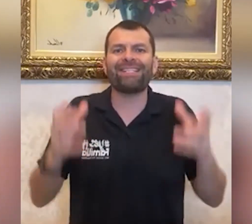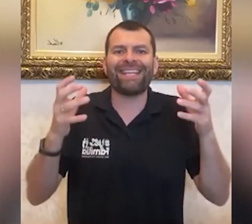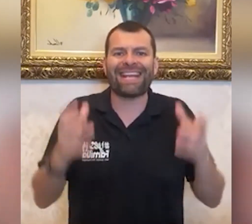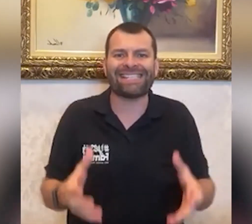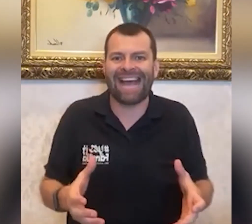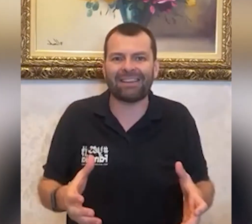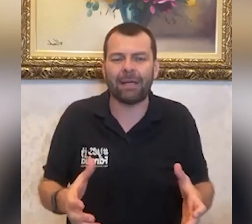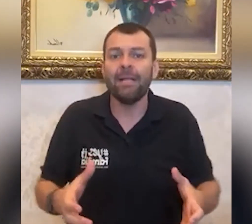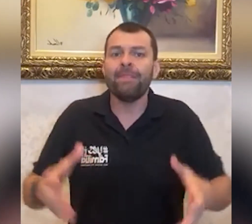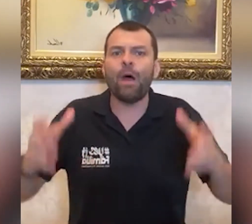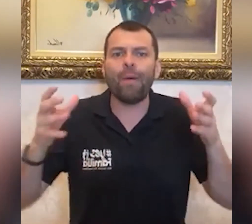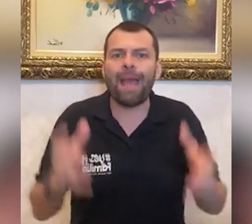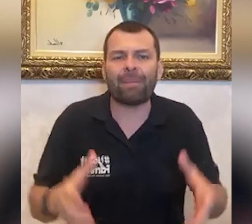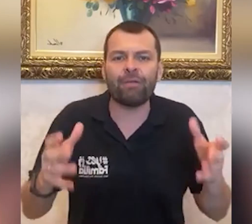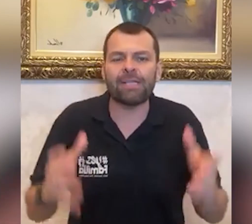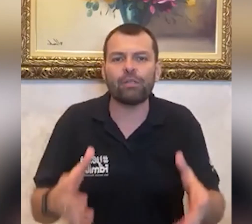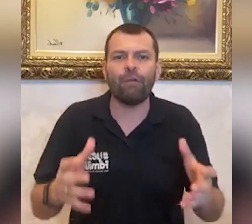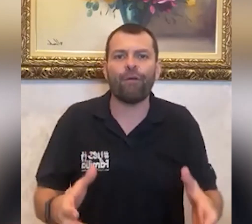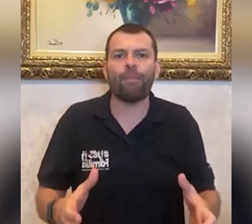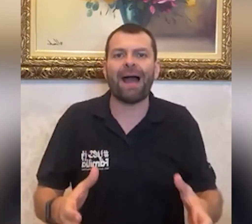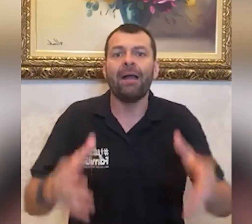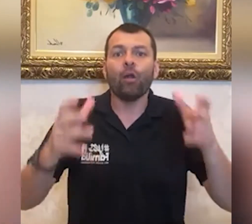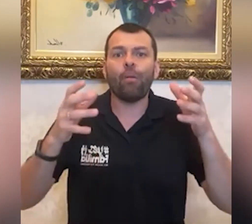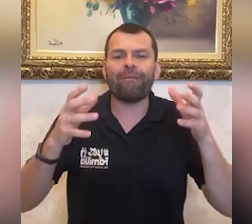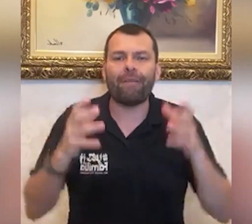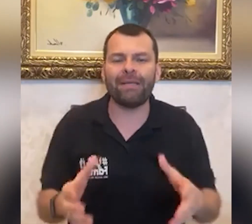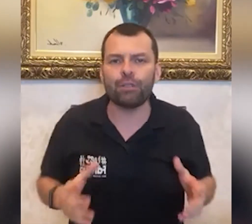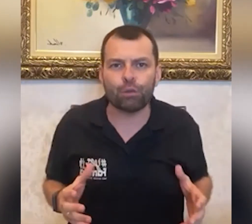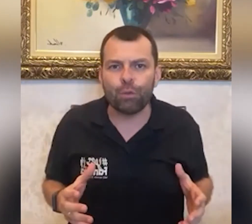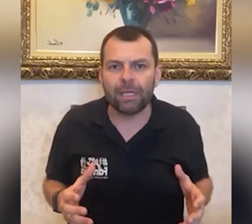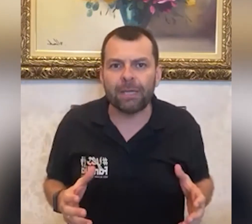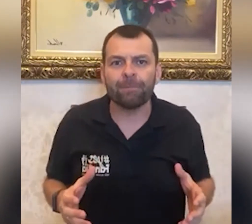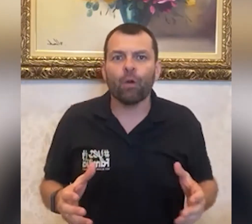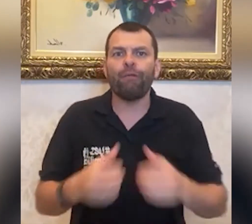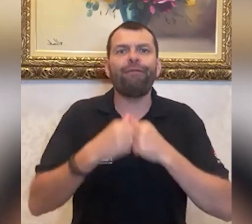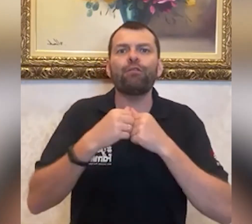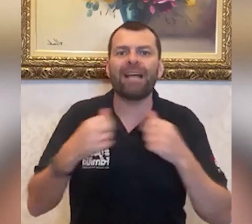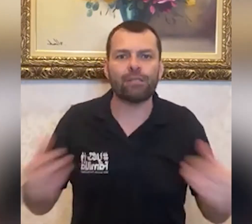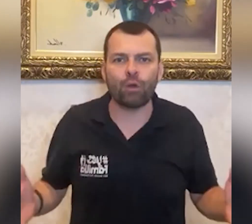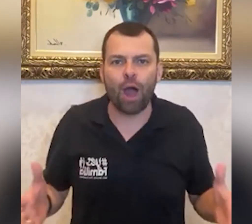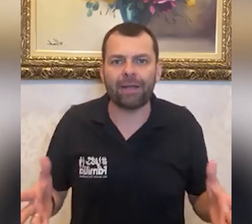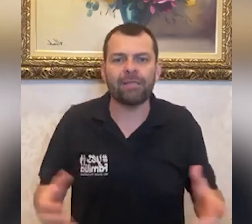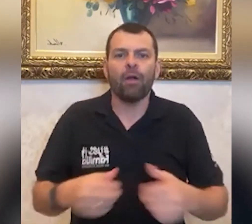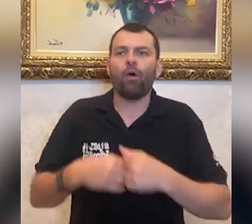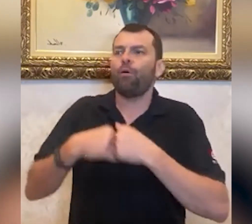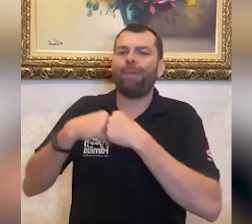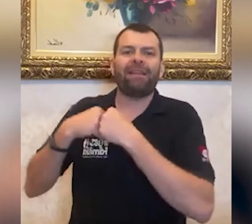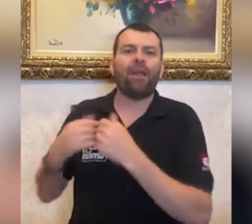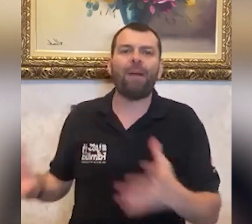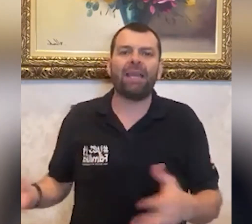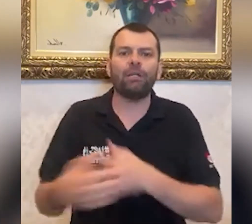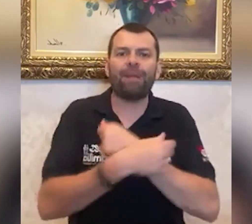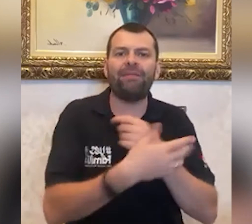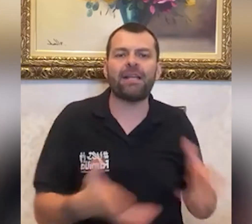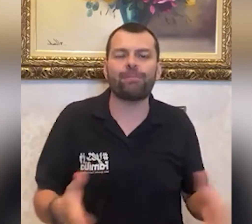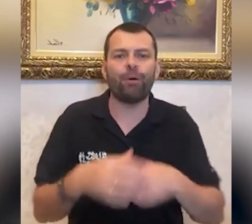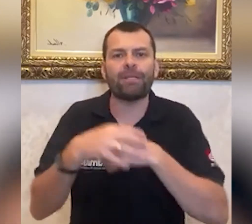desgraçada, não é pra você se conformar com uma família destruída, com filhos nas drogas, com perder o marido, perder a esposa,